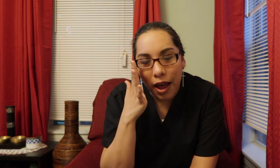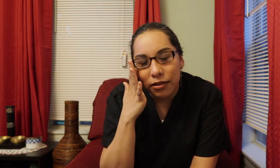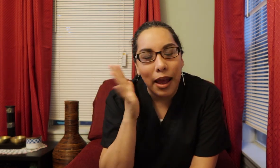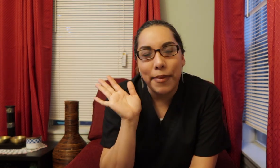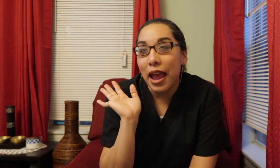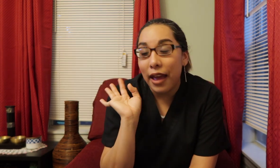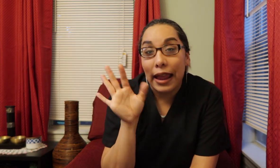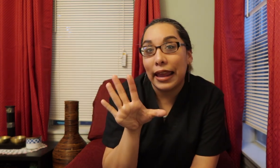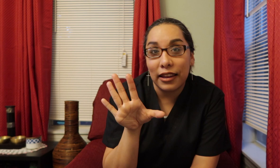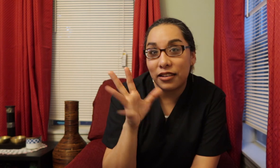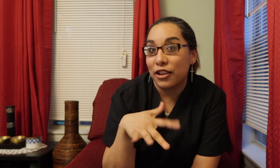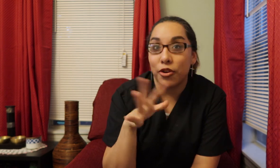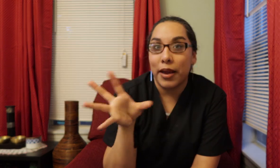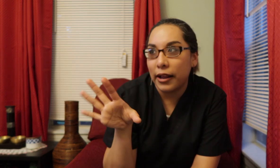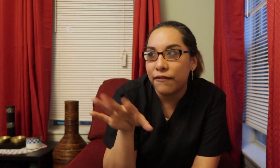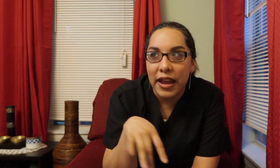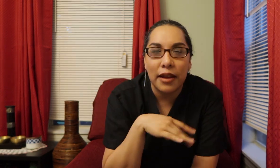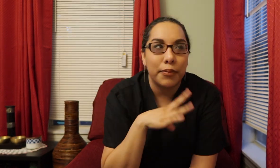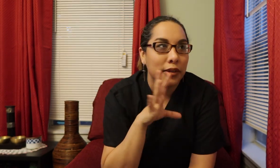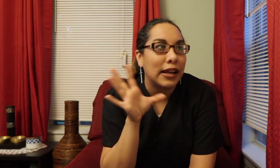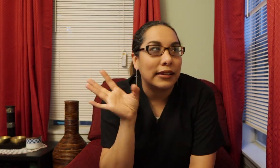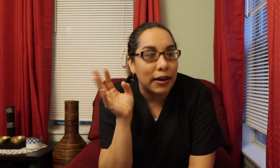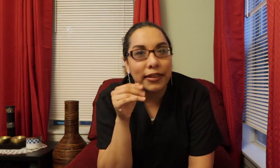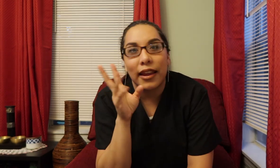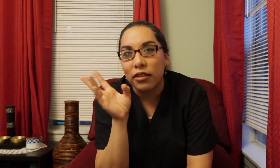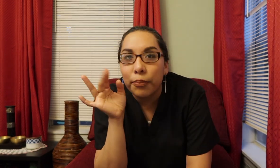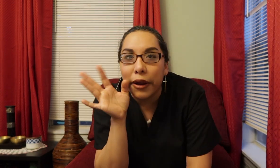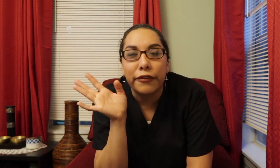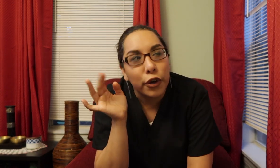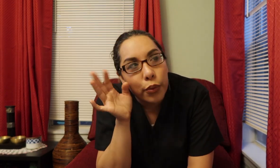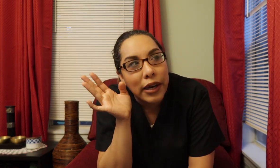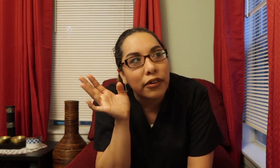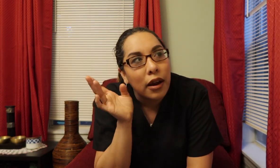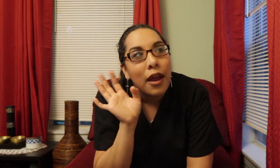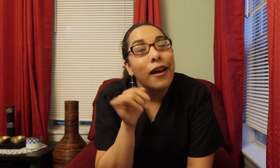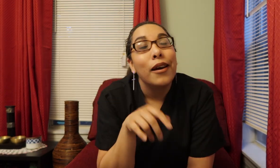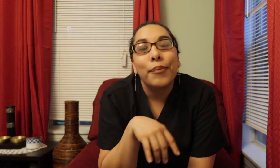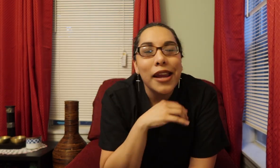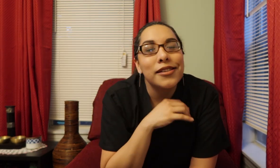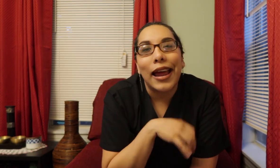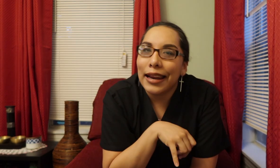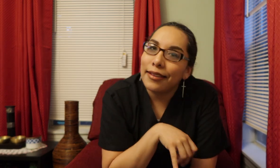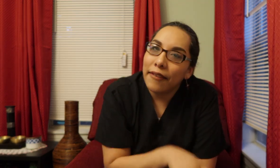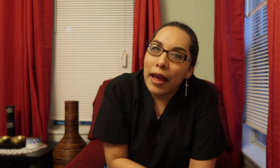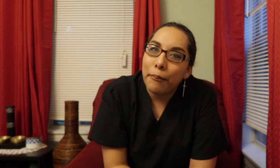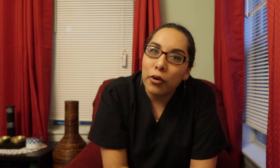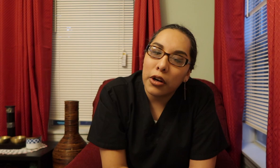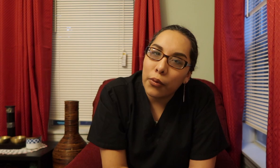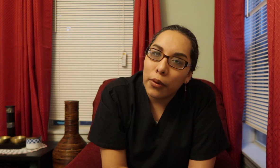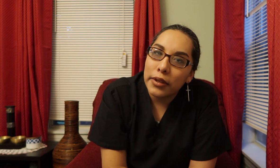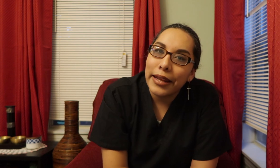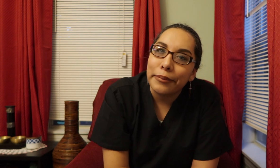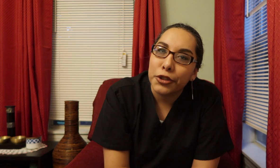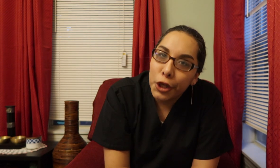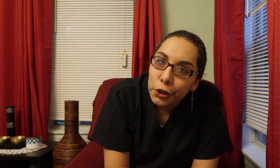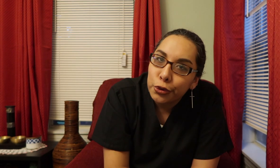I mean, yeah I guess Like dramatic effect Pues tiene que estar Batallando barefoot Or whatever But I should at least Let that poor girl With one damn shoe